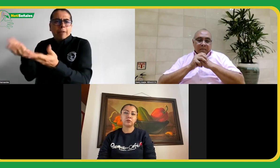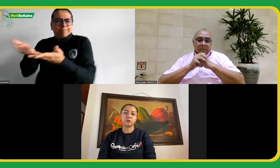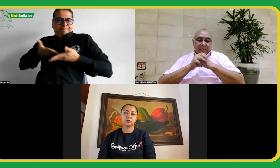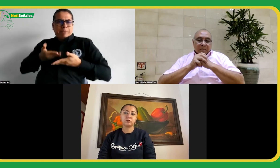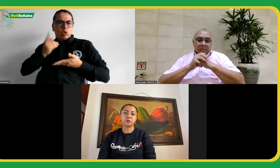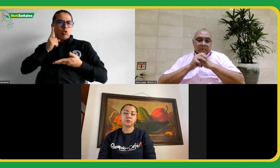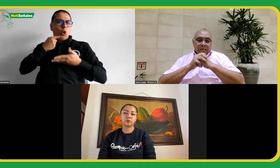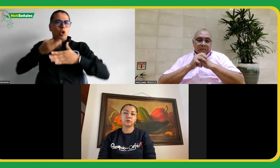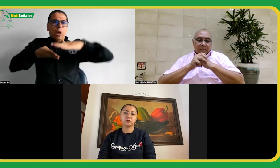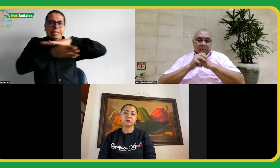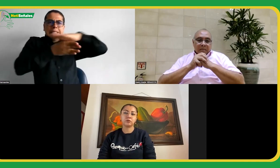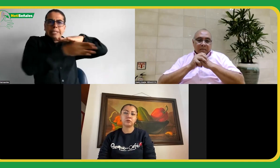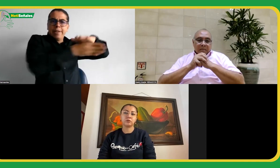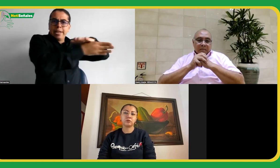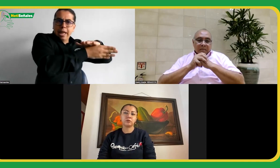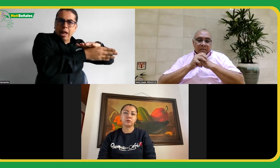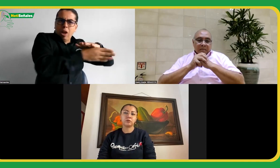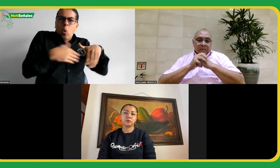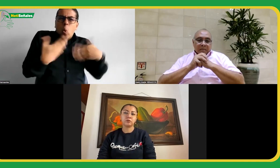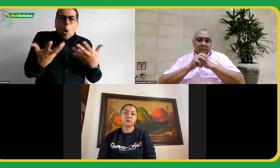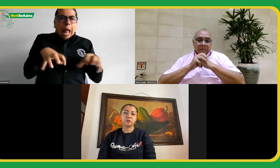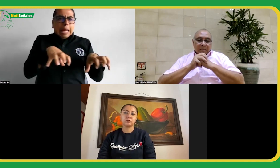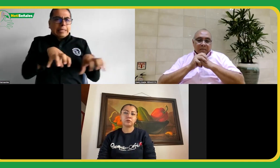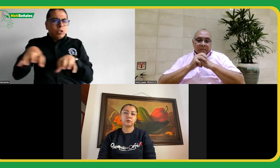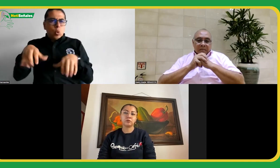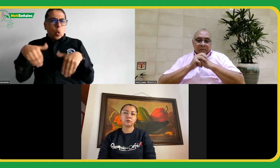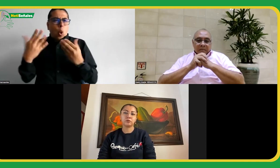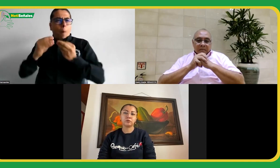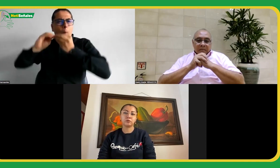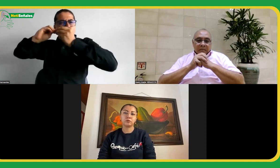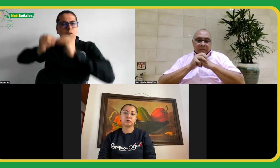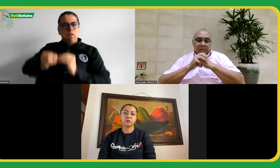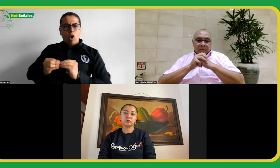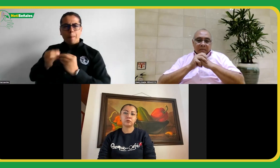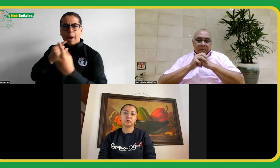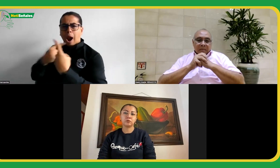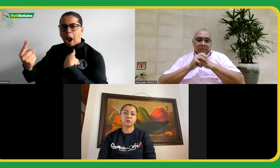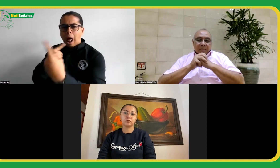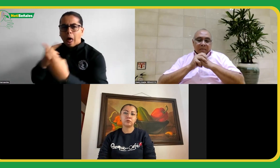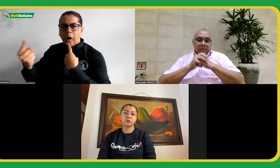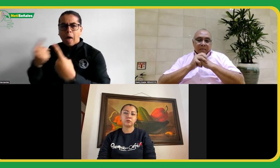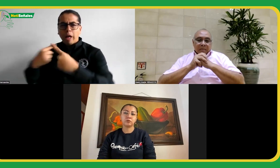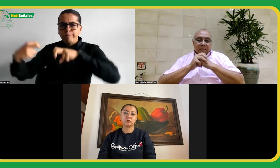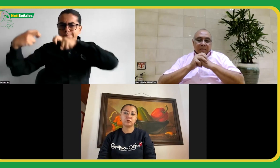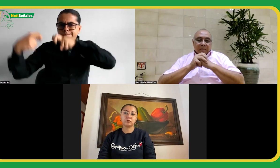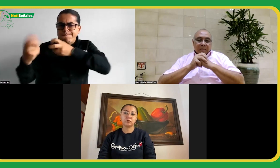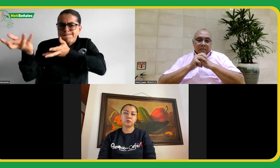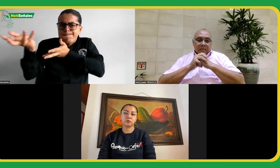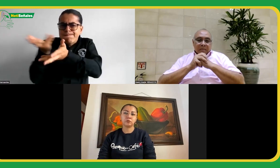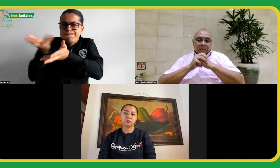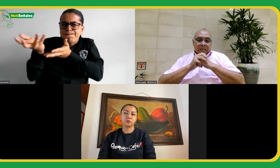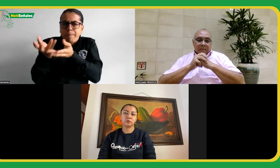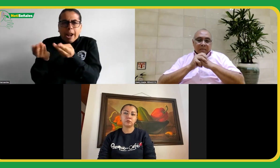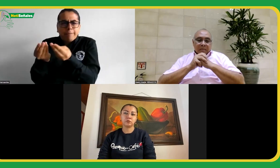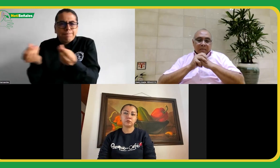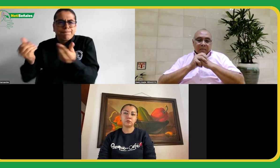conversar con estos tomadores de decisión cuál era la solución si era más una actitud de rebeldía y